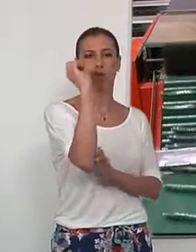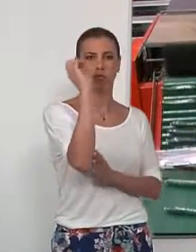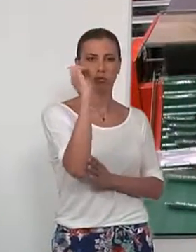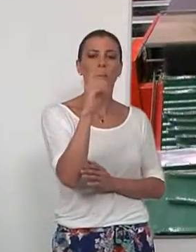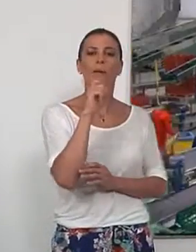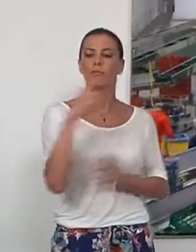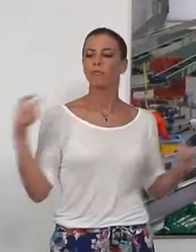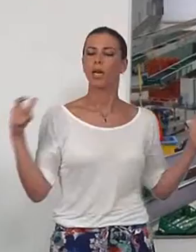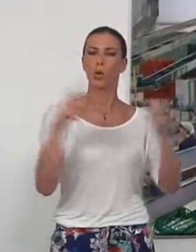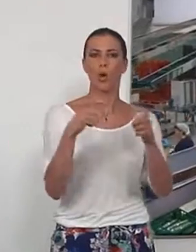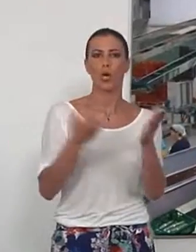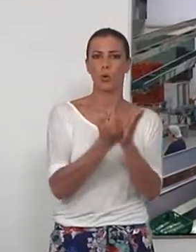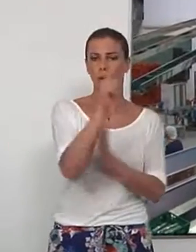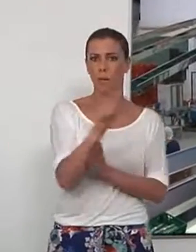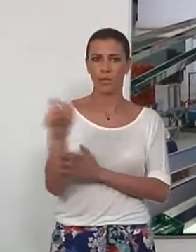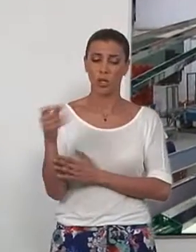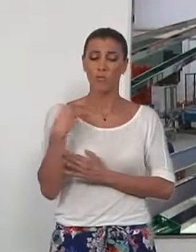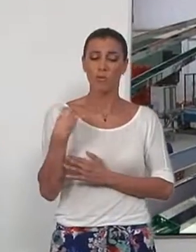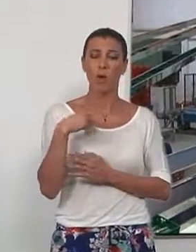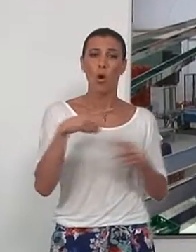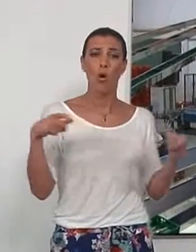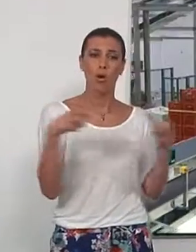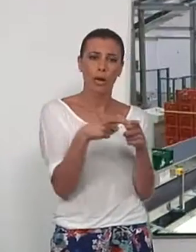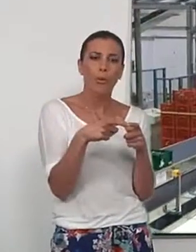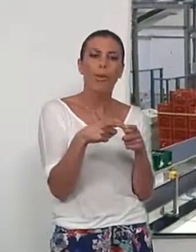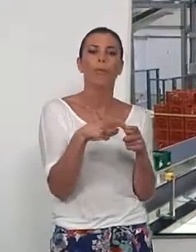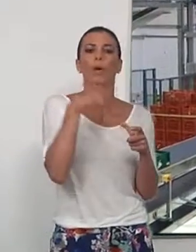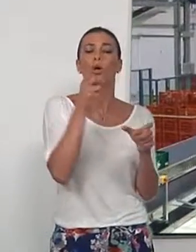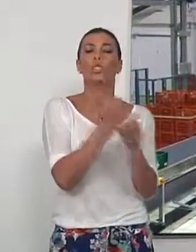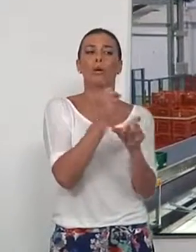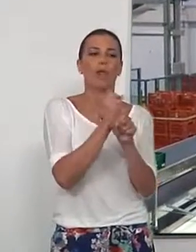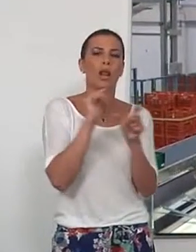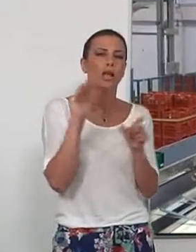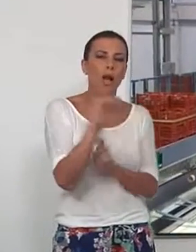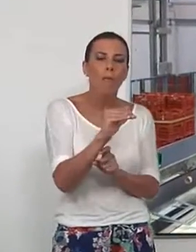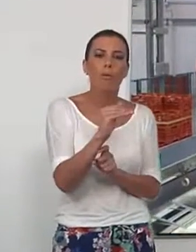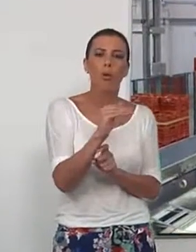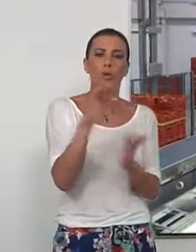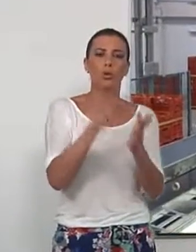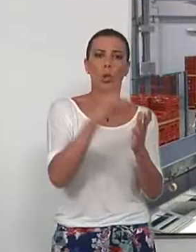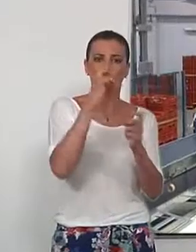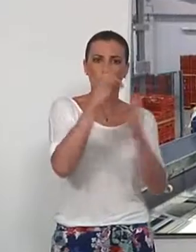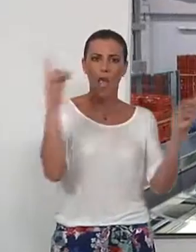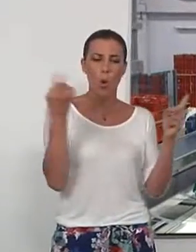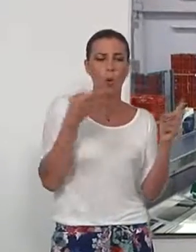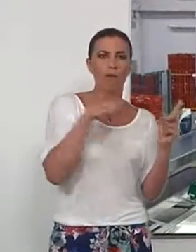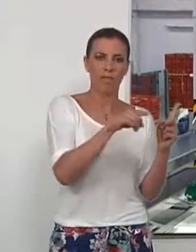productos. Se trata de una reunión que se mantiene con los trabajadores del campo una vez al año al objeto de crear nuevas